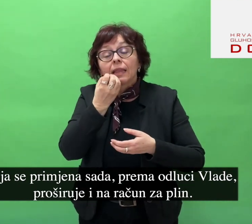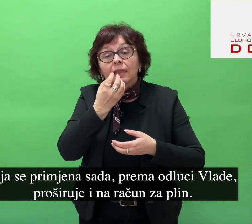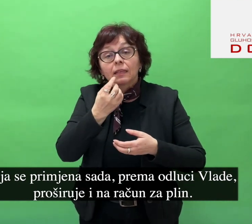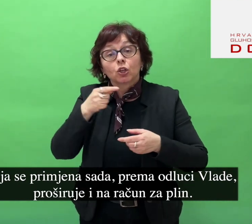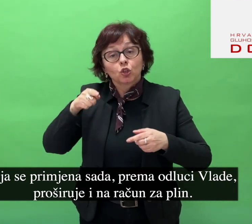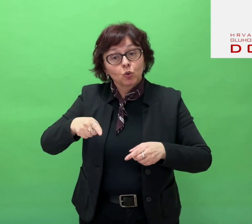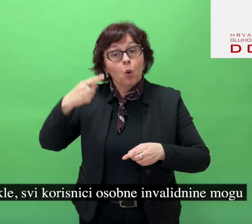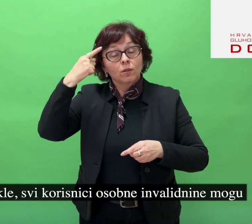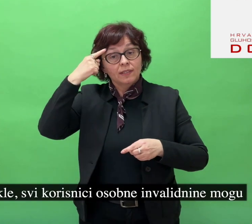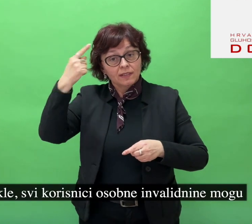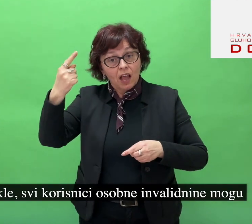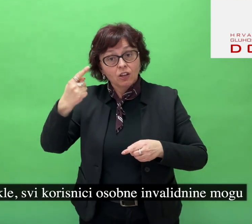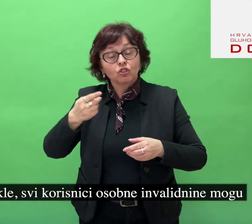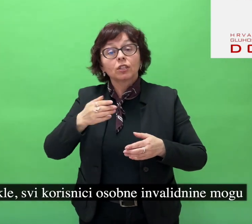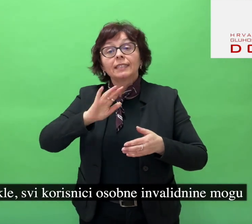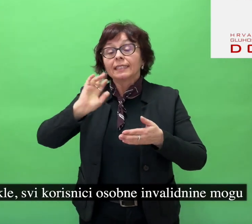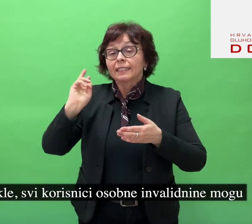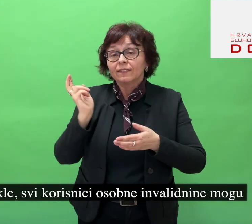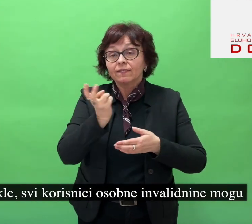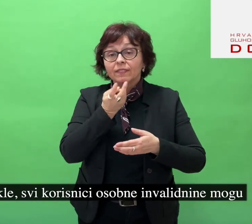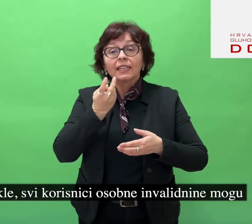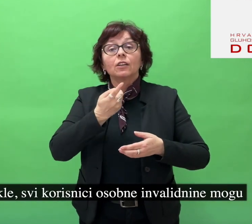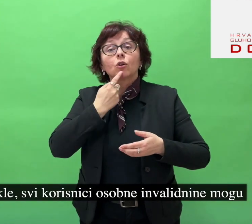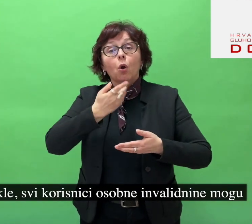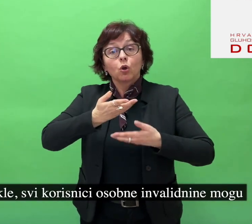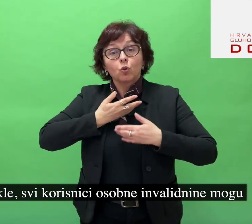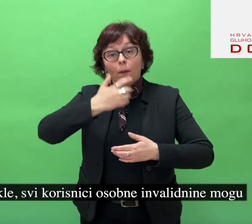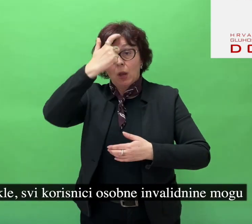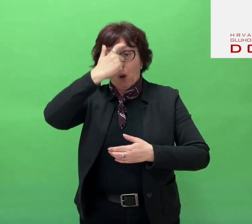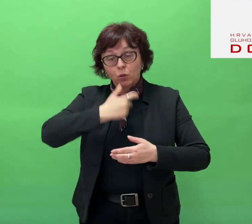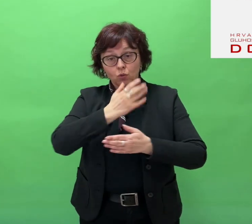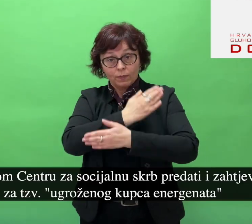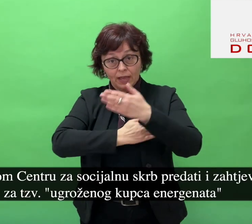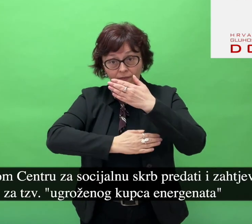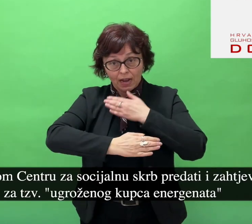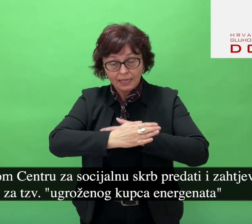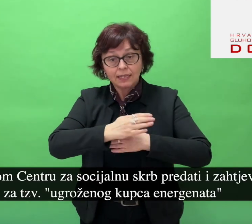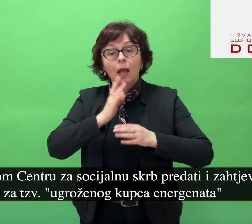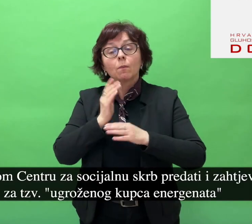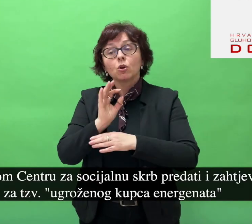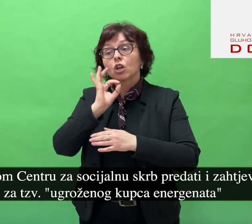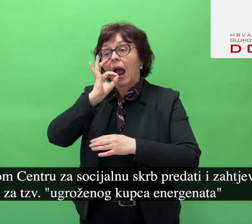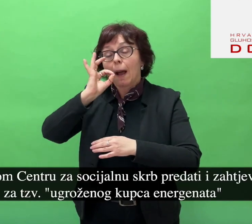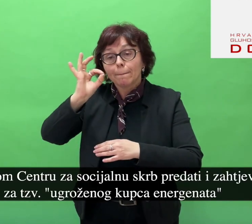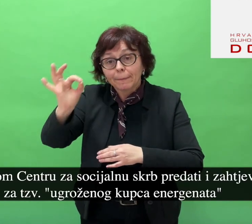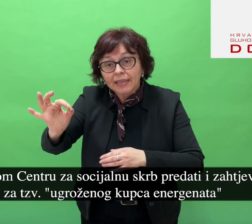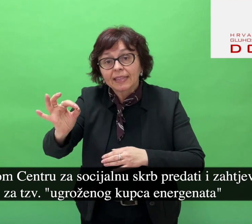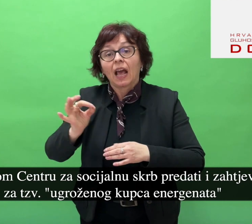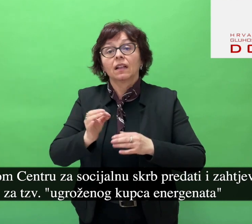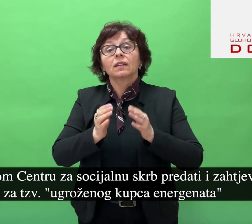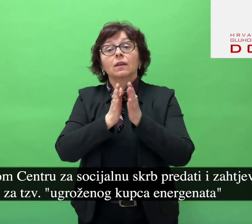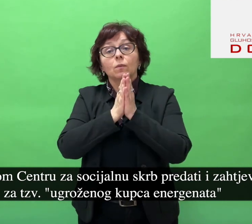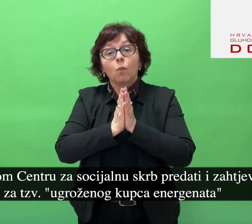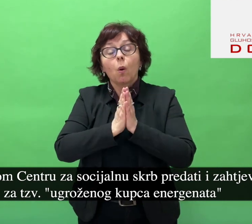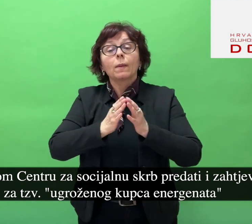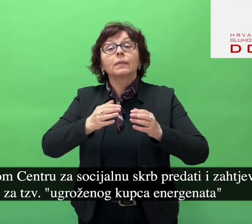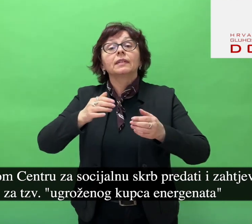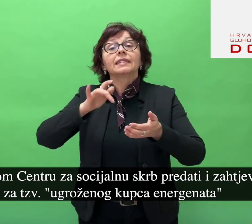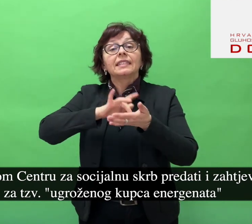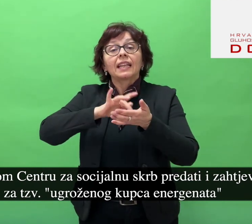Dakle, svi korisnici osobne invalidnine mogu u Svom Centru za socijalnu skrb predati i zahtjev